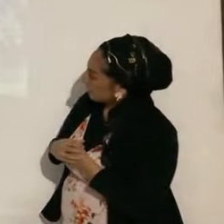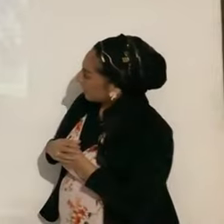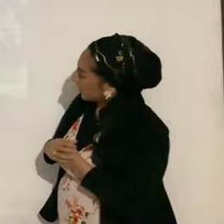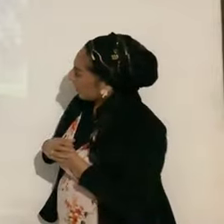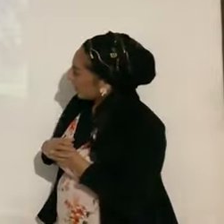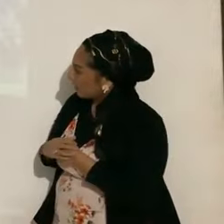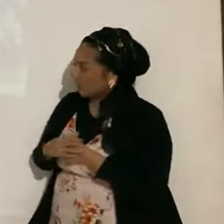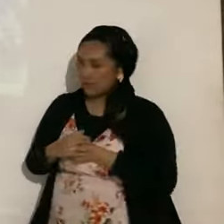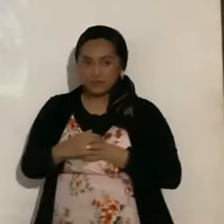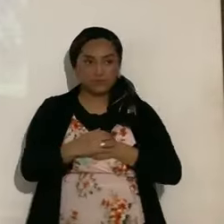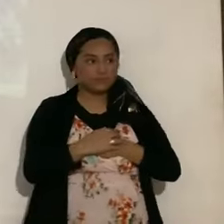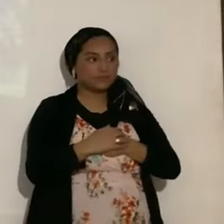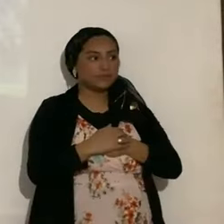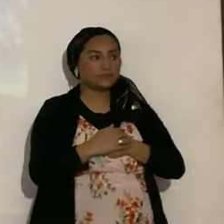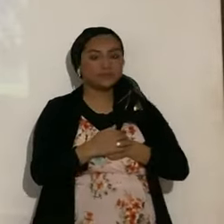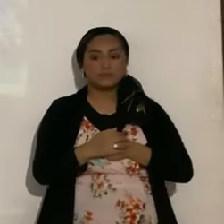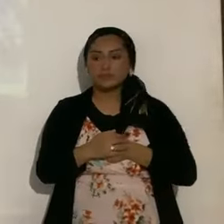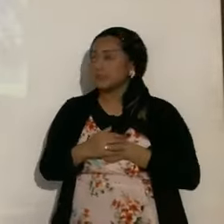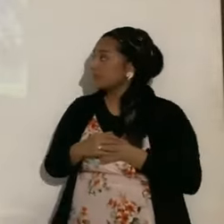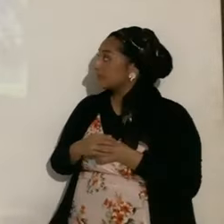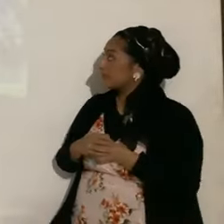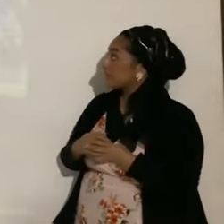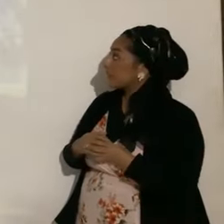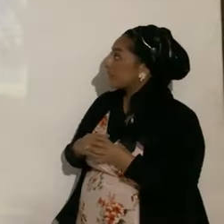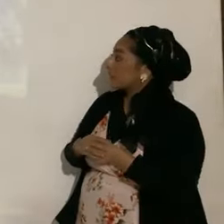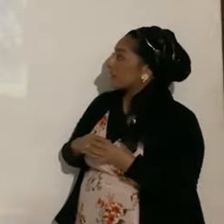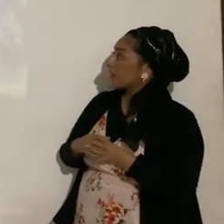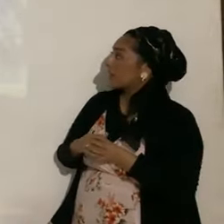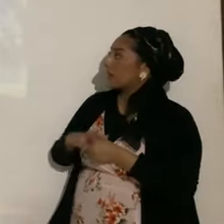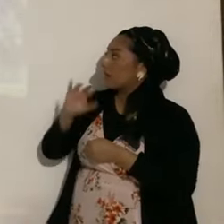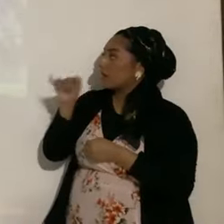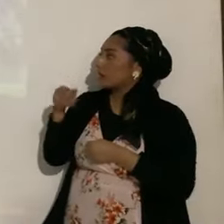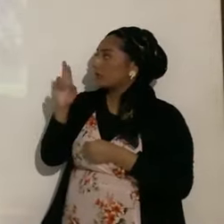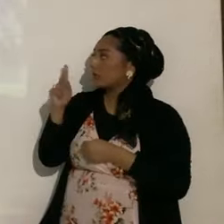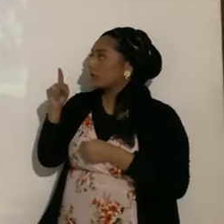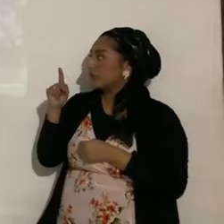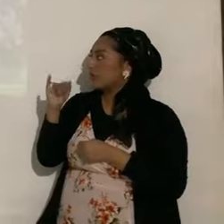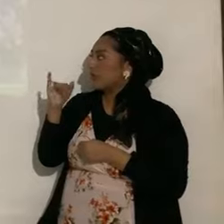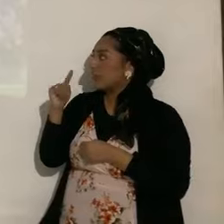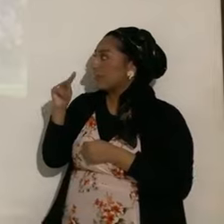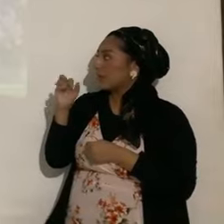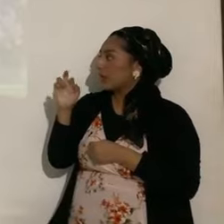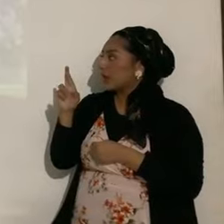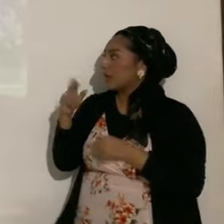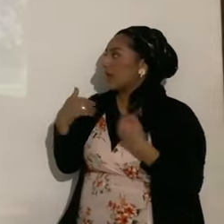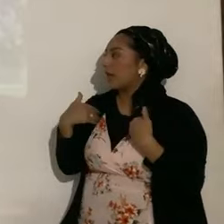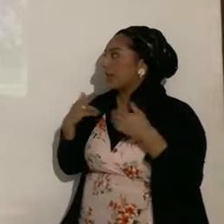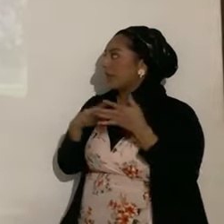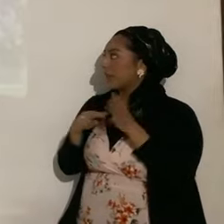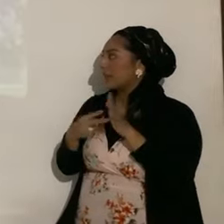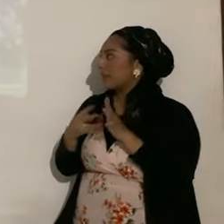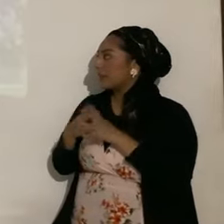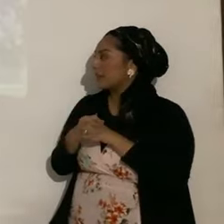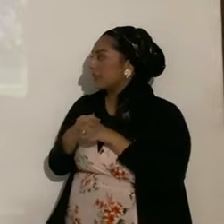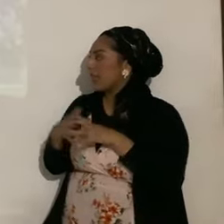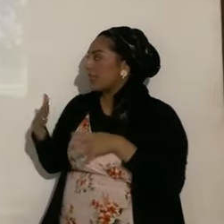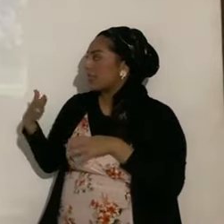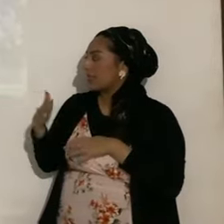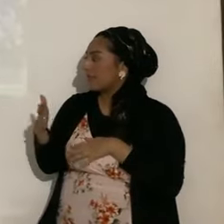izquierda de la Luna y el Sol, Júpiter, tiene un significado, los peces, la congregación de